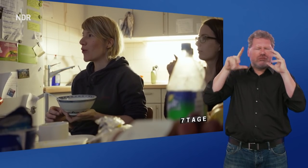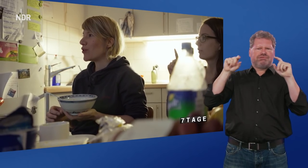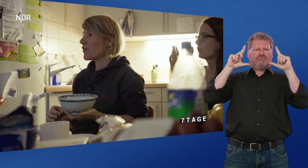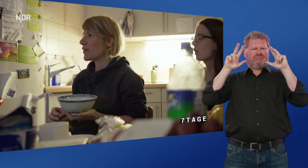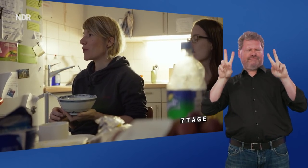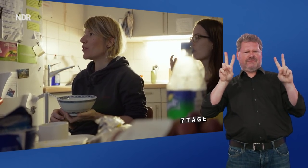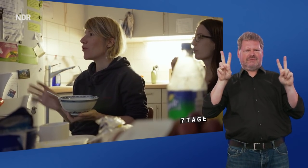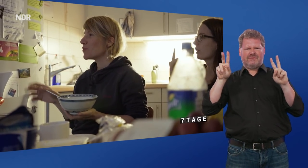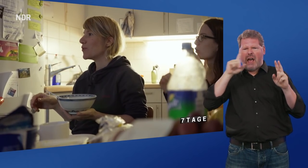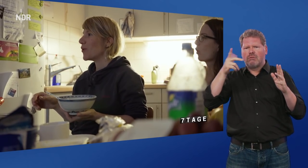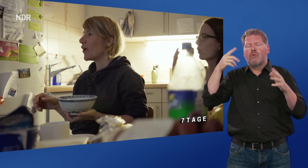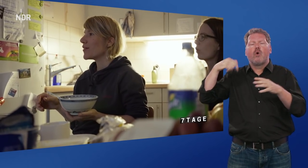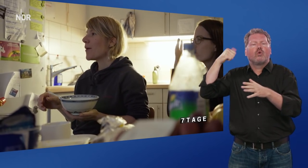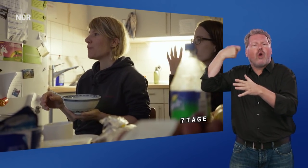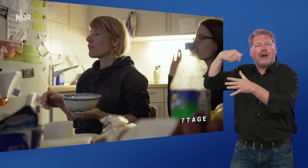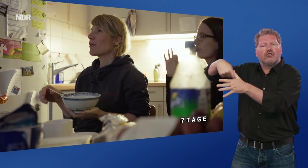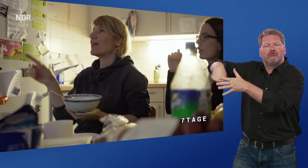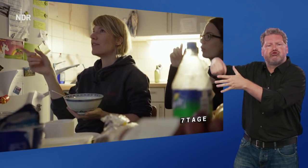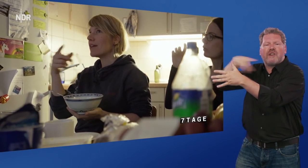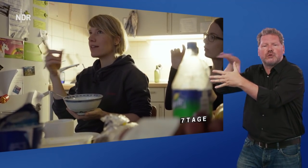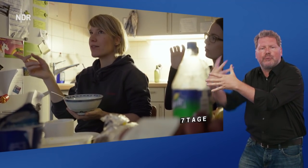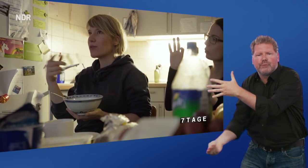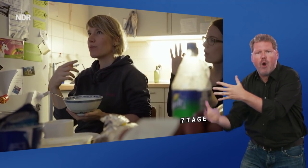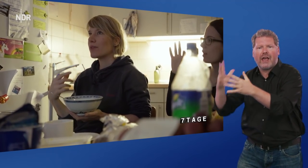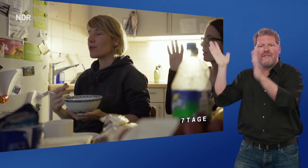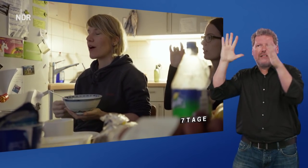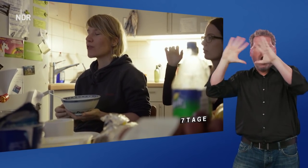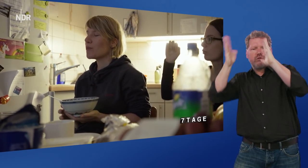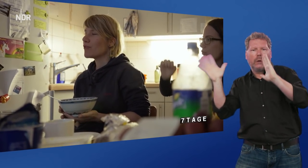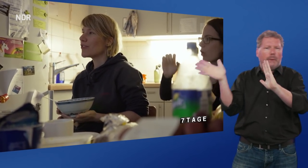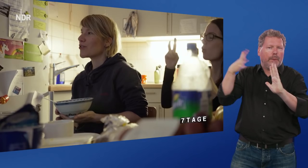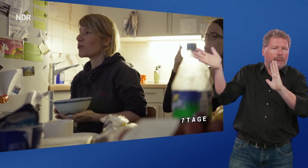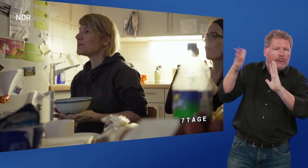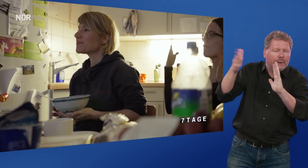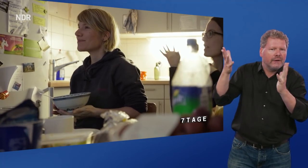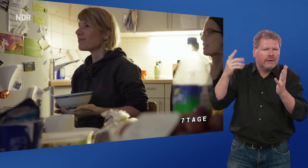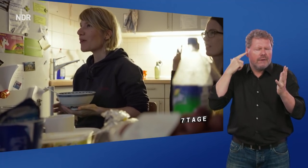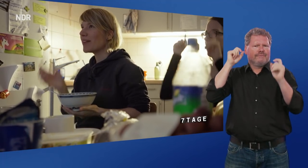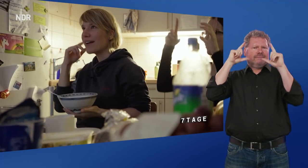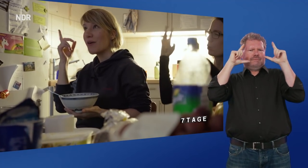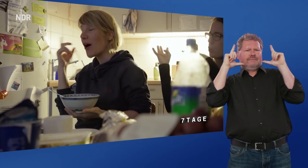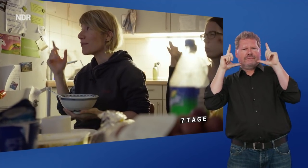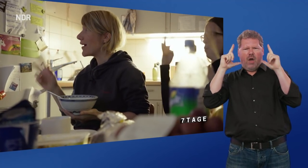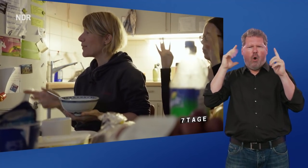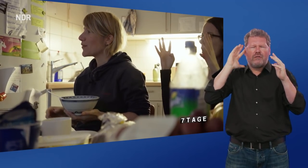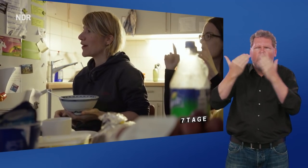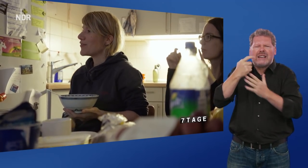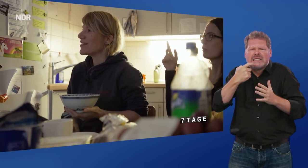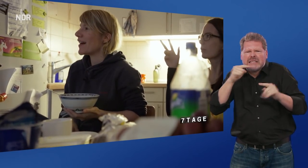Geräuschen, wenn man so irgendwie die Klospülung hört. Oder der Wind hat hier so ums Haus gepfiffen und so. Und dann hört man halt immer so ganz viele Sachen